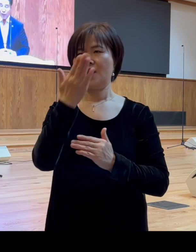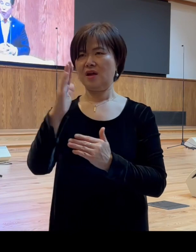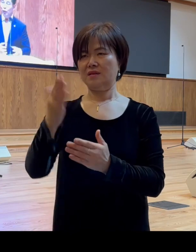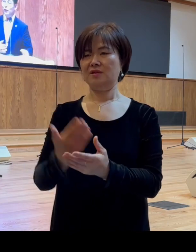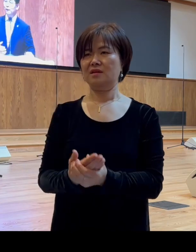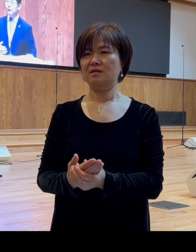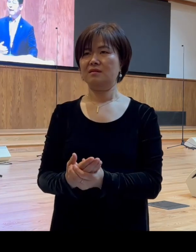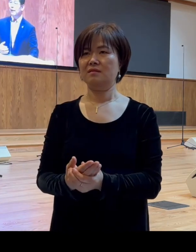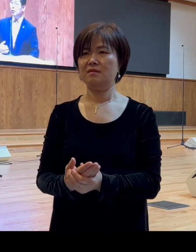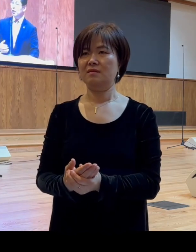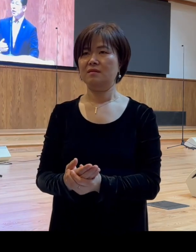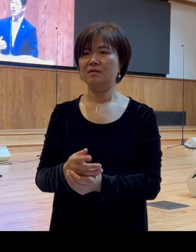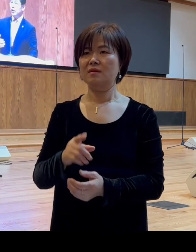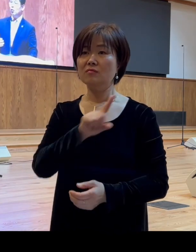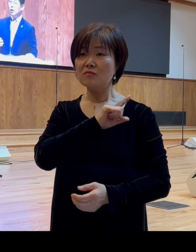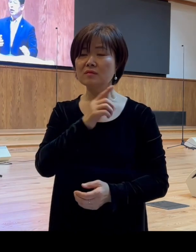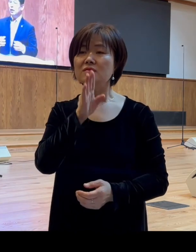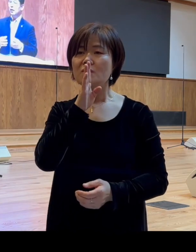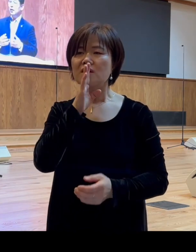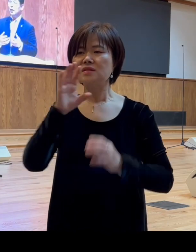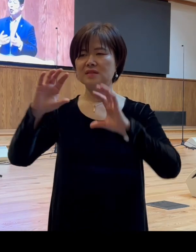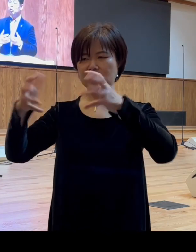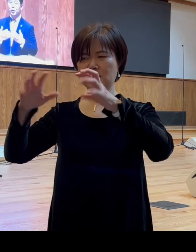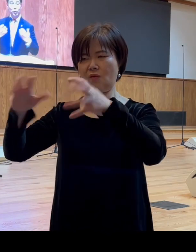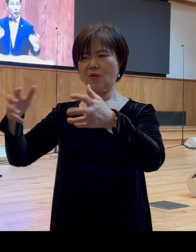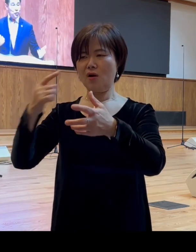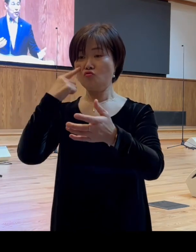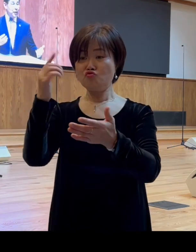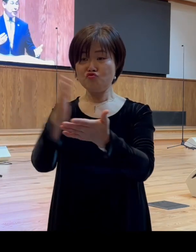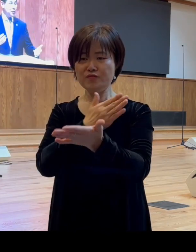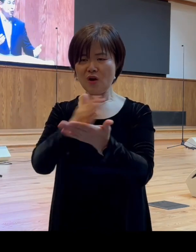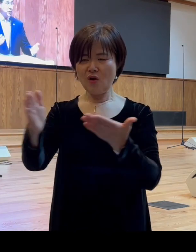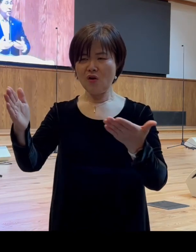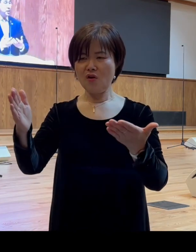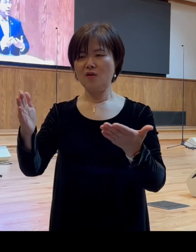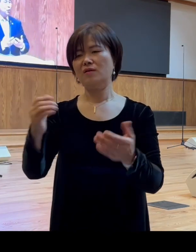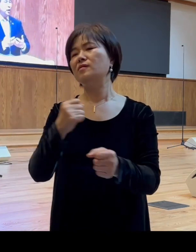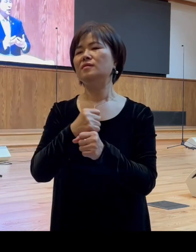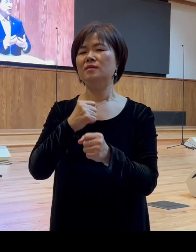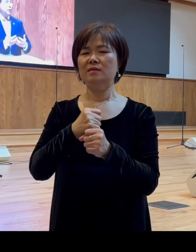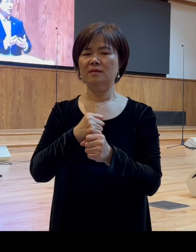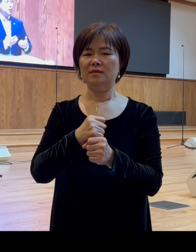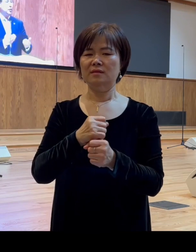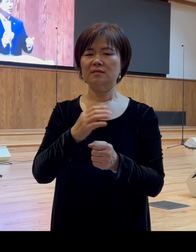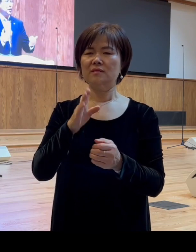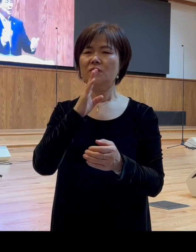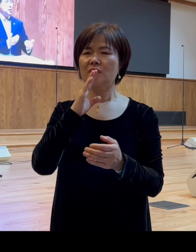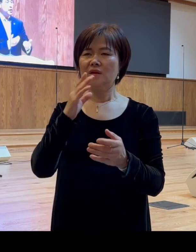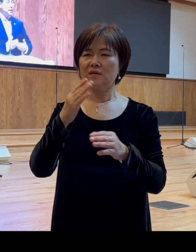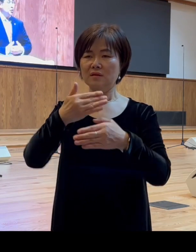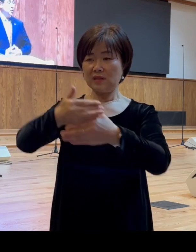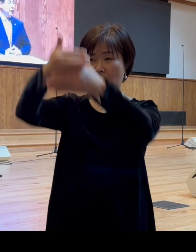우리가 세상과 구별되어서는 안 되죠 세상과 어떤 담을 쌓아서는 안 되죠